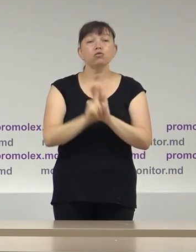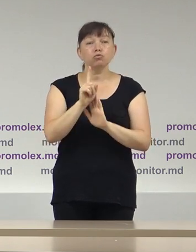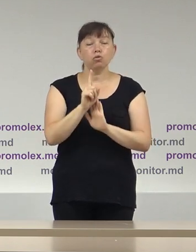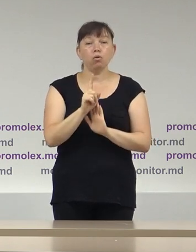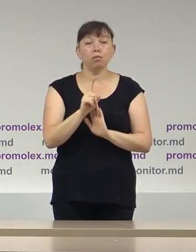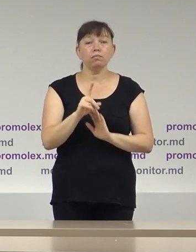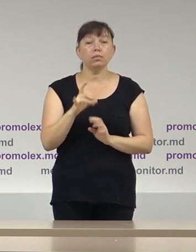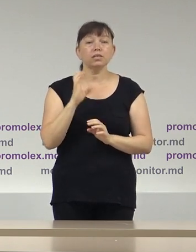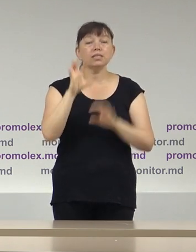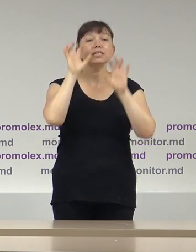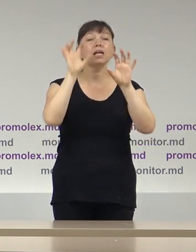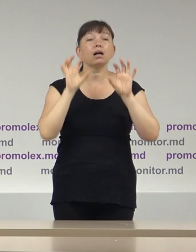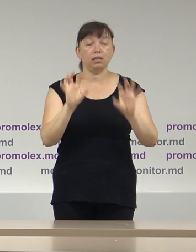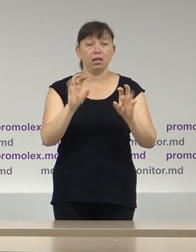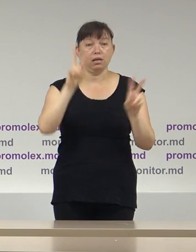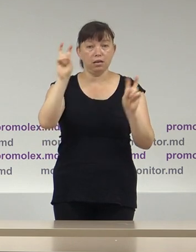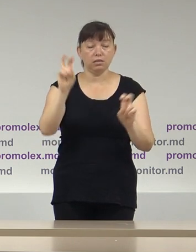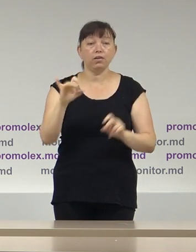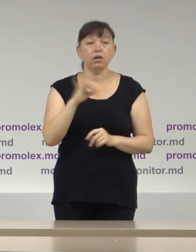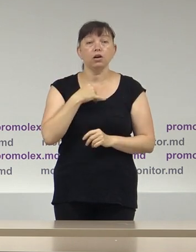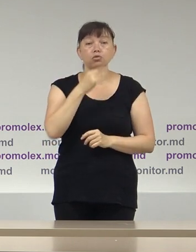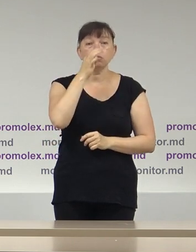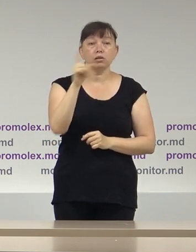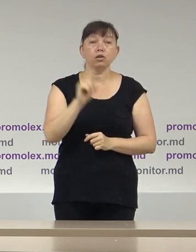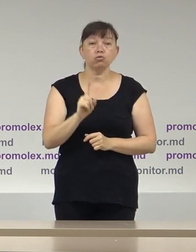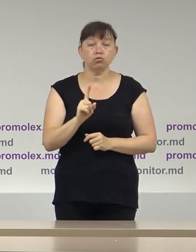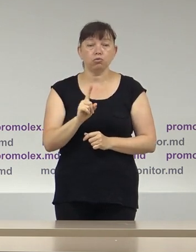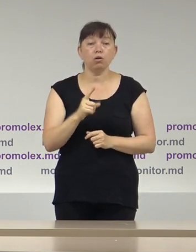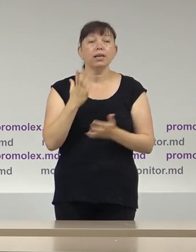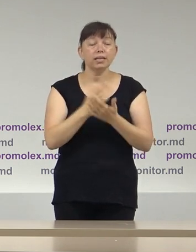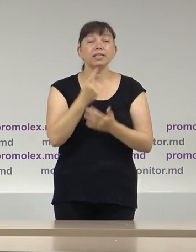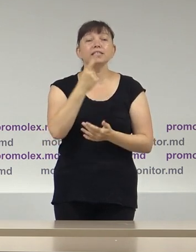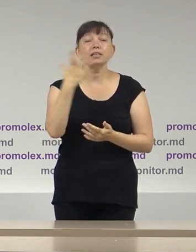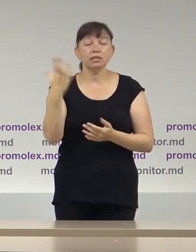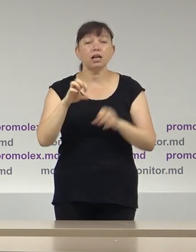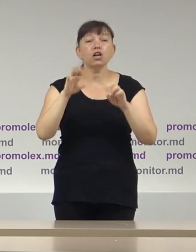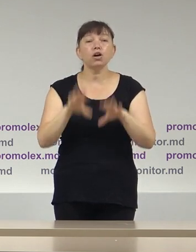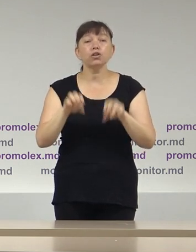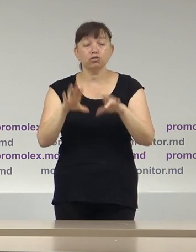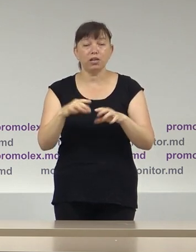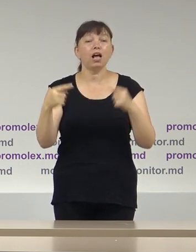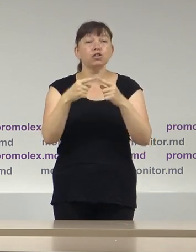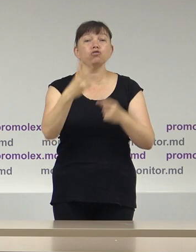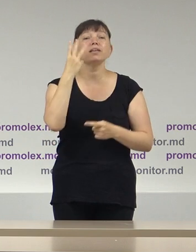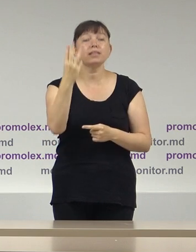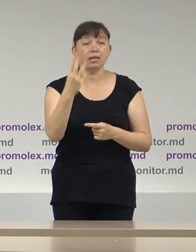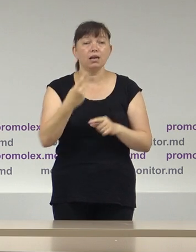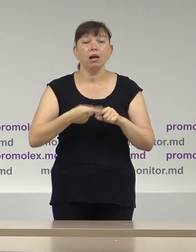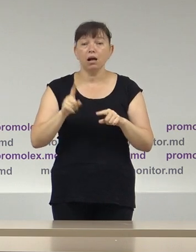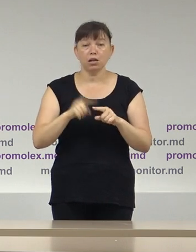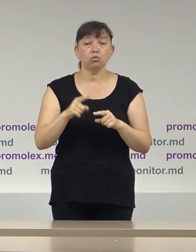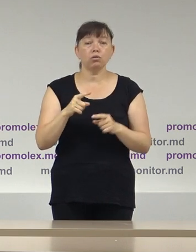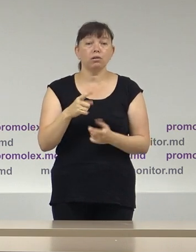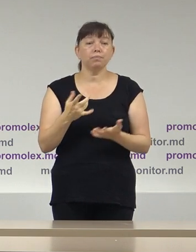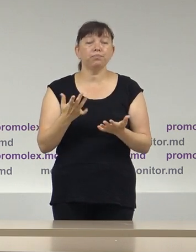cadrul legal și voi menționa despre câteva decizii, mai exact trei decizii de inadmisibilitate a